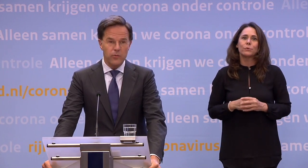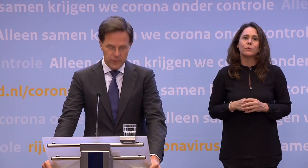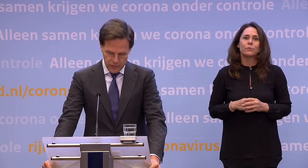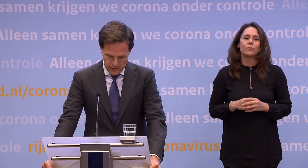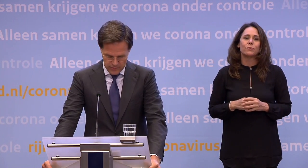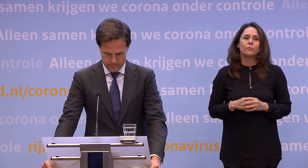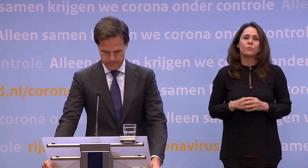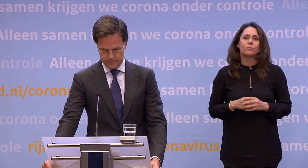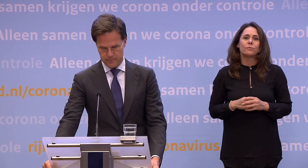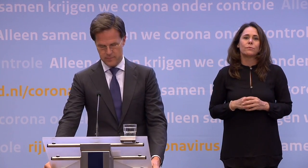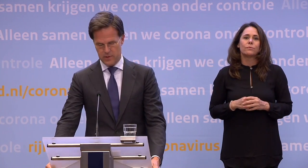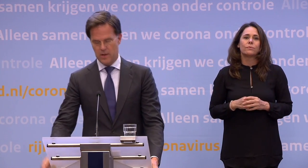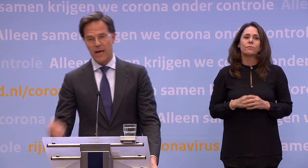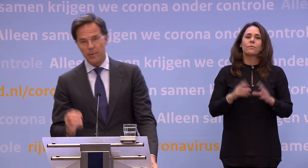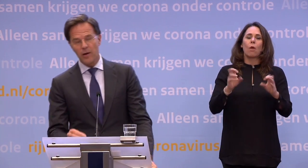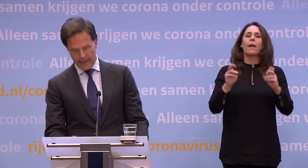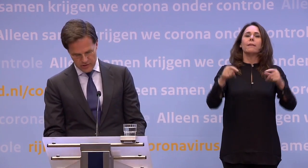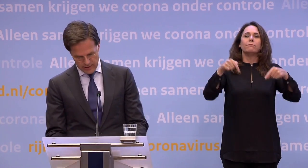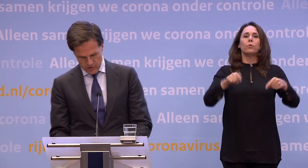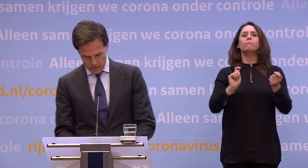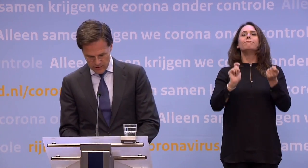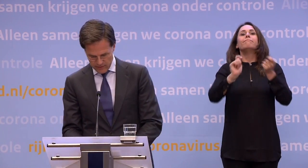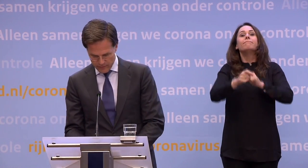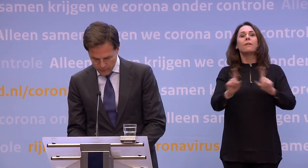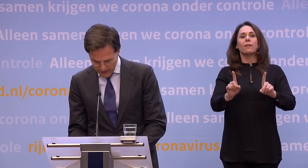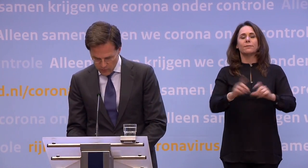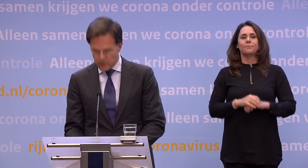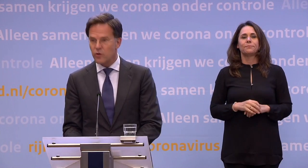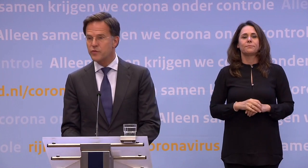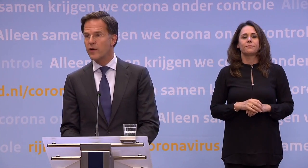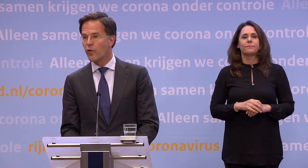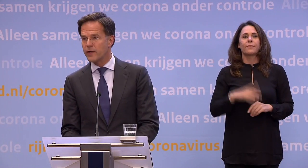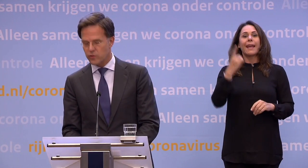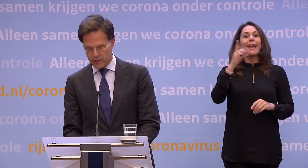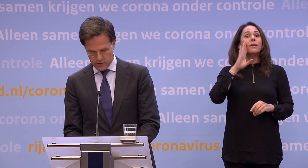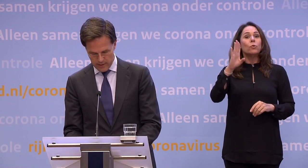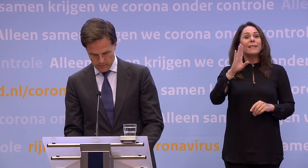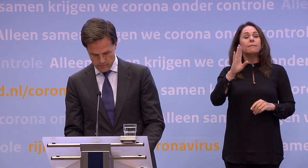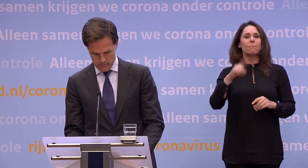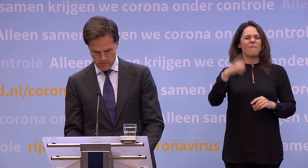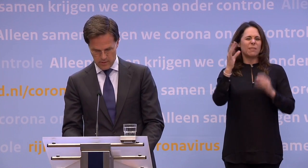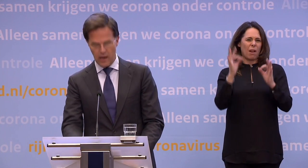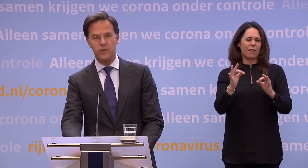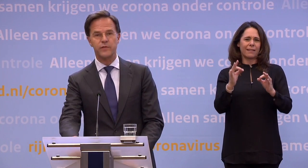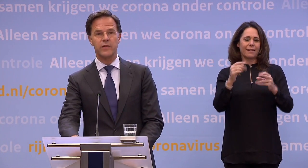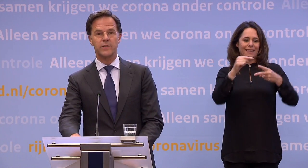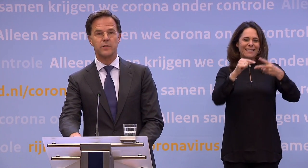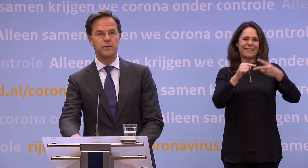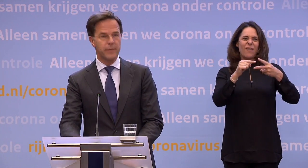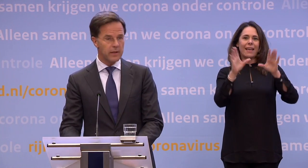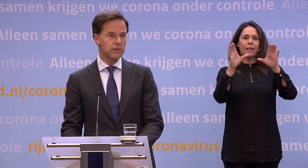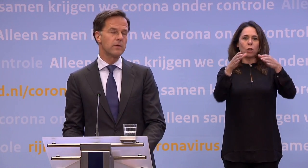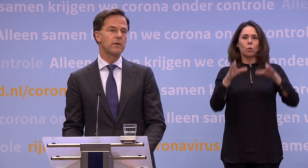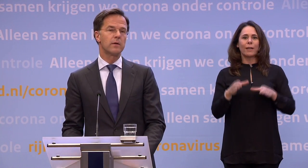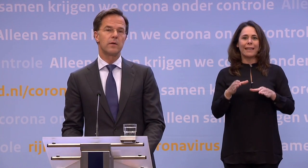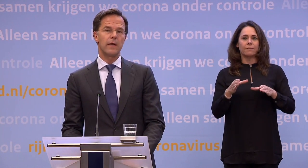Maar nu, wat verandert er? Het belangrijkste is dat er vanaf 1 juli nog twee hoofdcategorieën zijn. Activiteiten